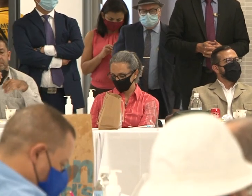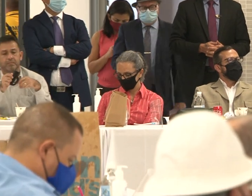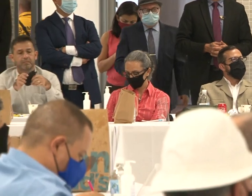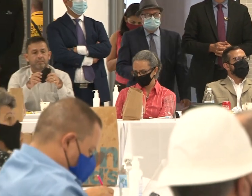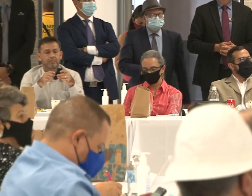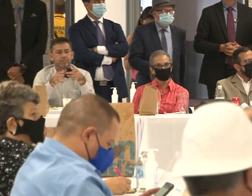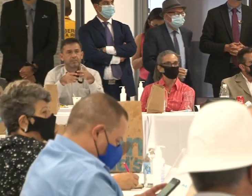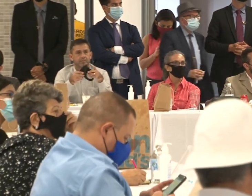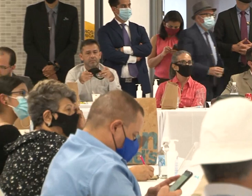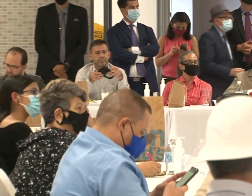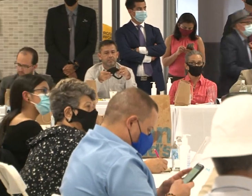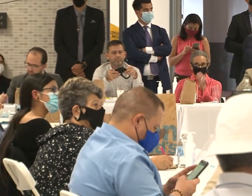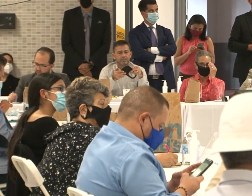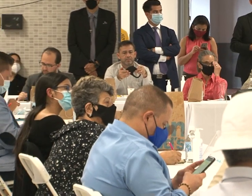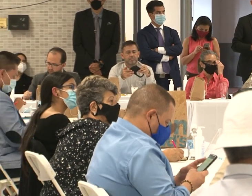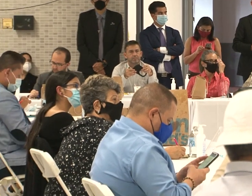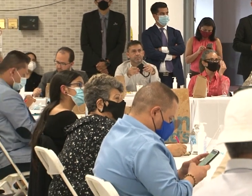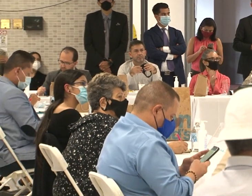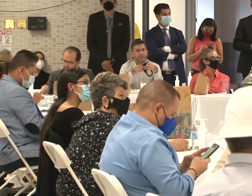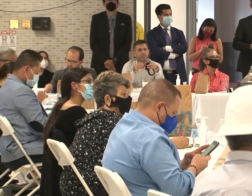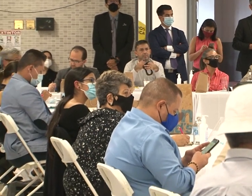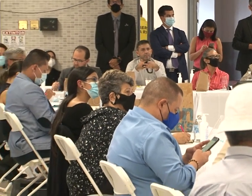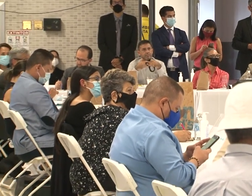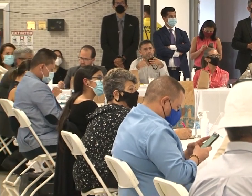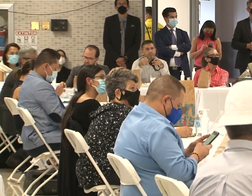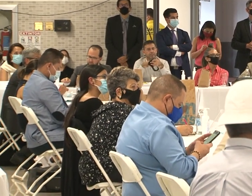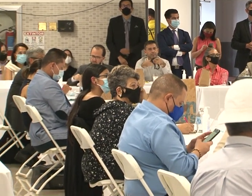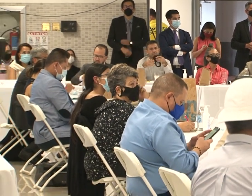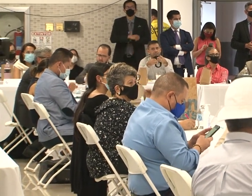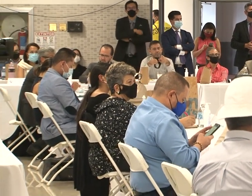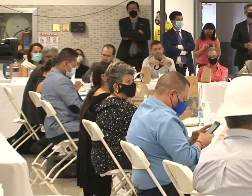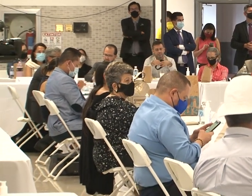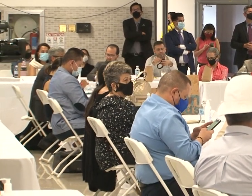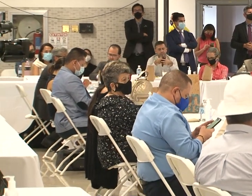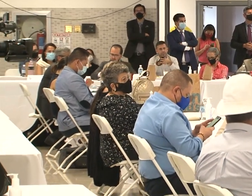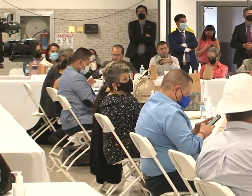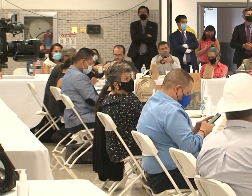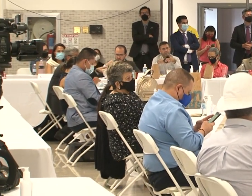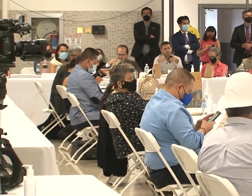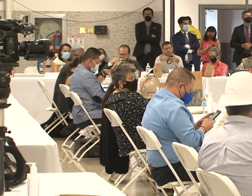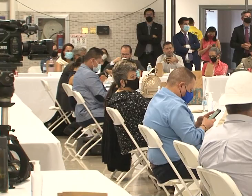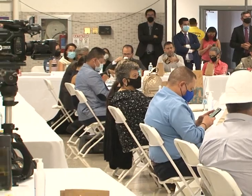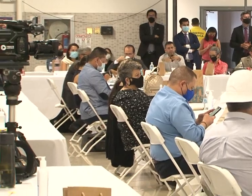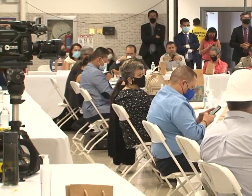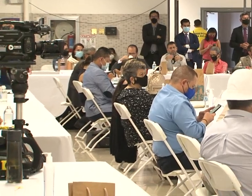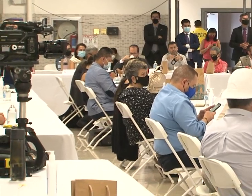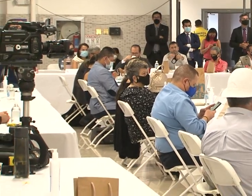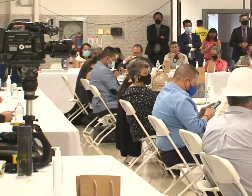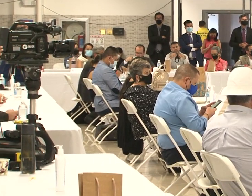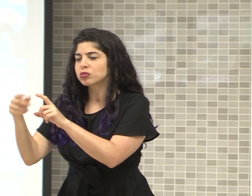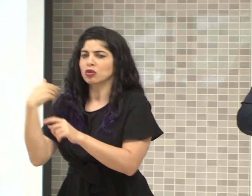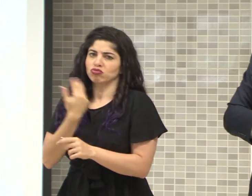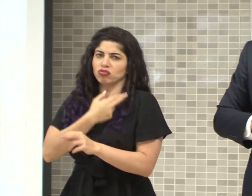esta es una apreciación, no me la tomen tan a pecho. Yo sé que ustedes tienen que, muchos llevar a consulta, lo que hemos trabajado aquí hoy, y eso lo respetamos